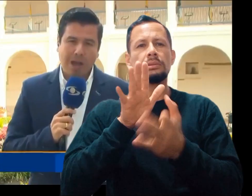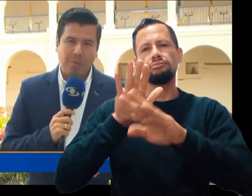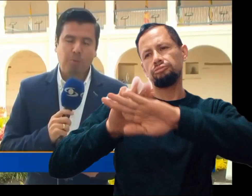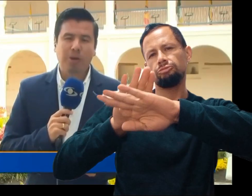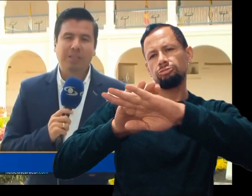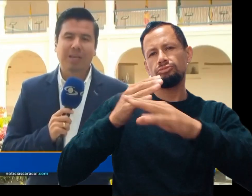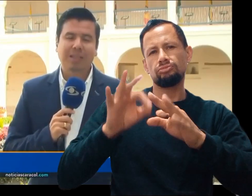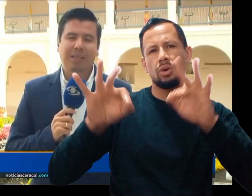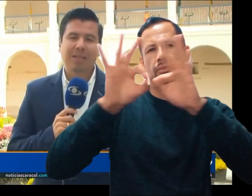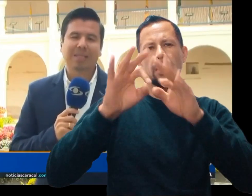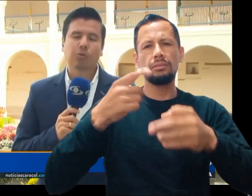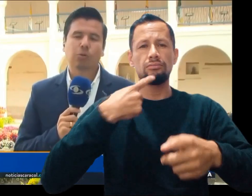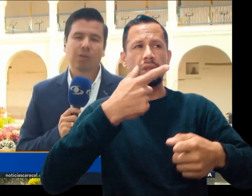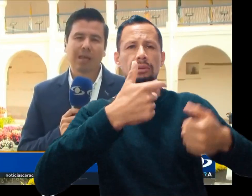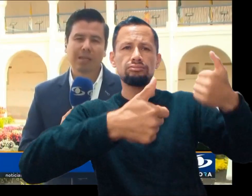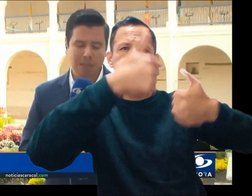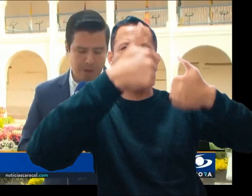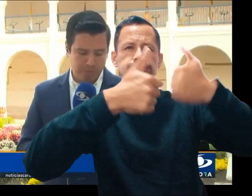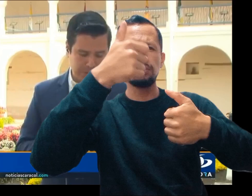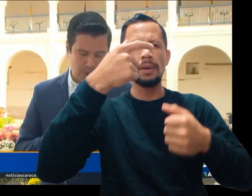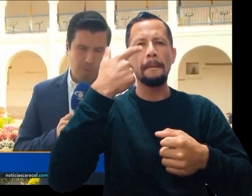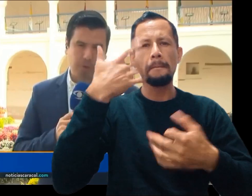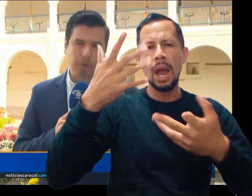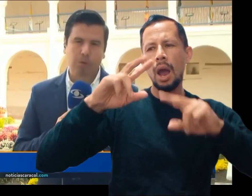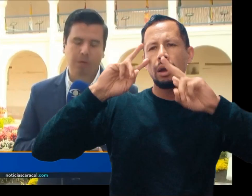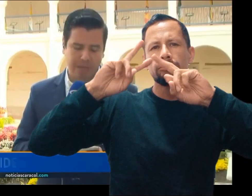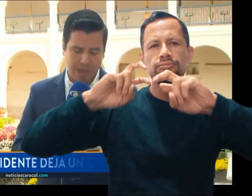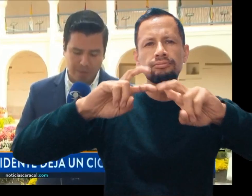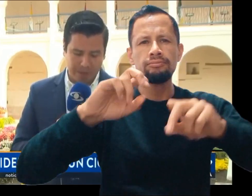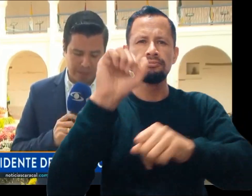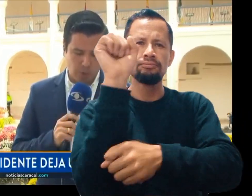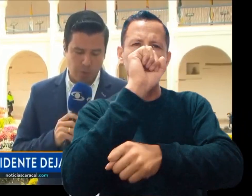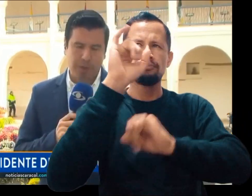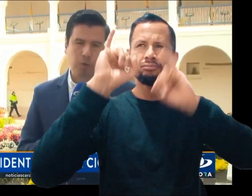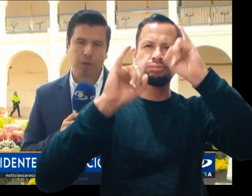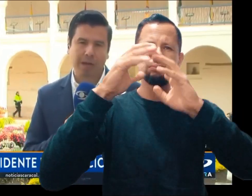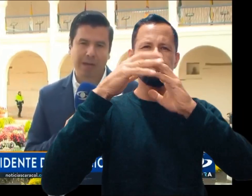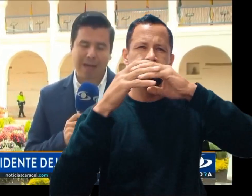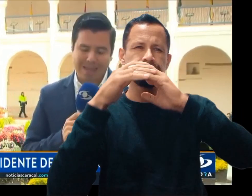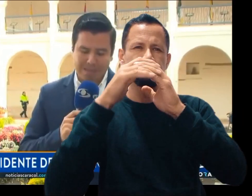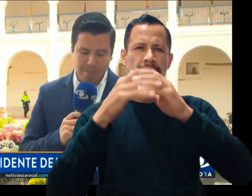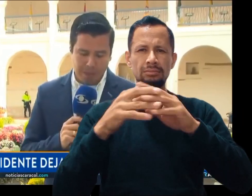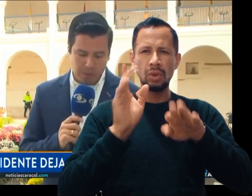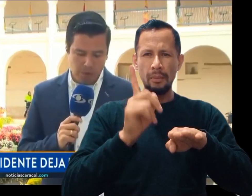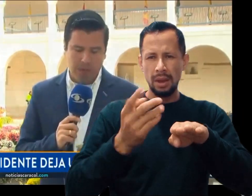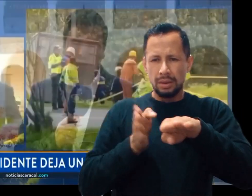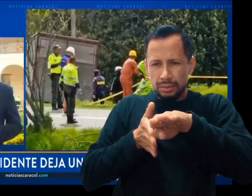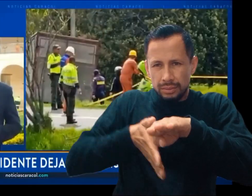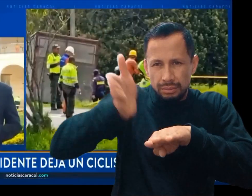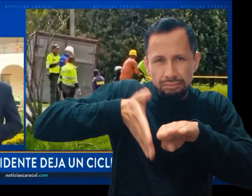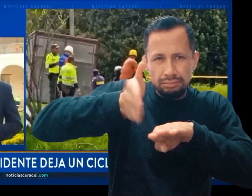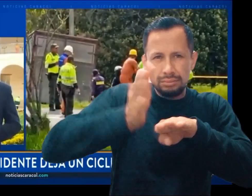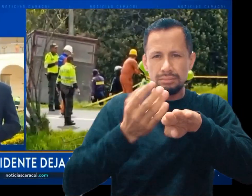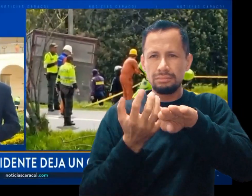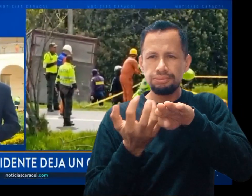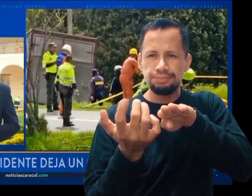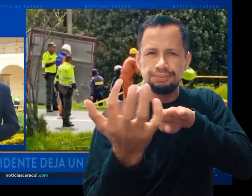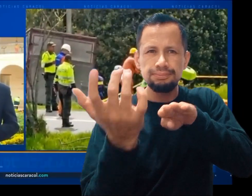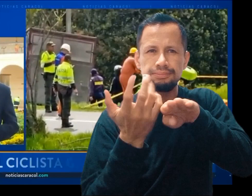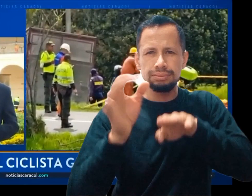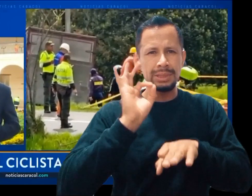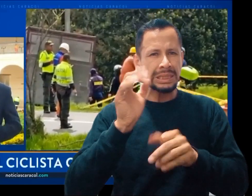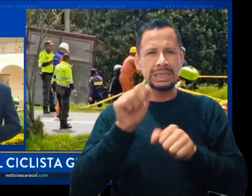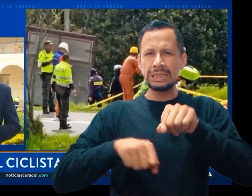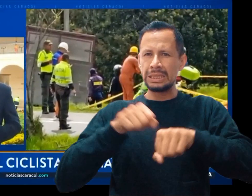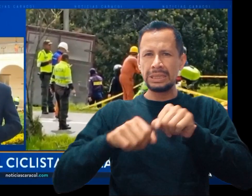Hola, muy buenas tardes. Las autoridades han manifestado al momento que, al parecer, un vehículo de carga invadió el carril por donde se